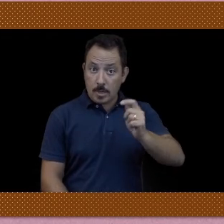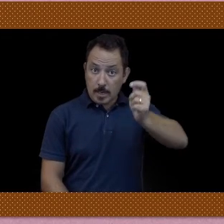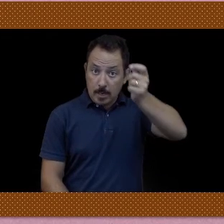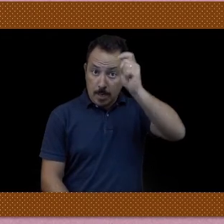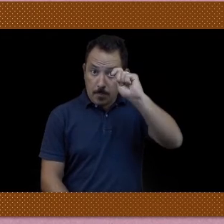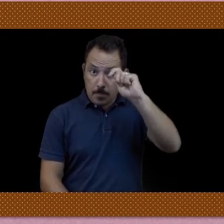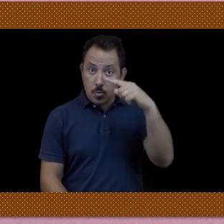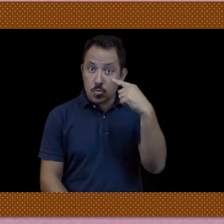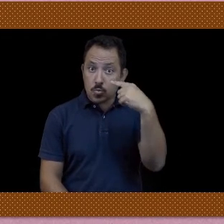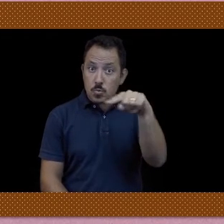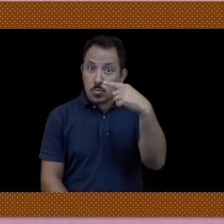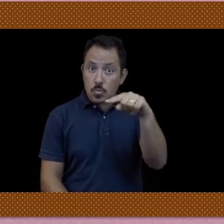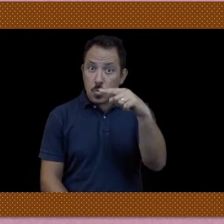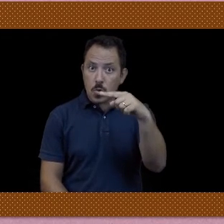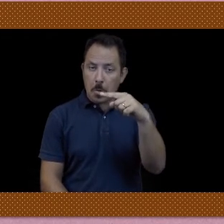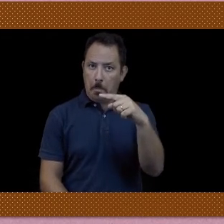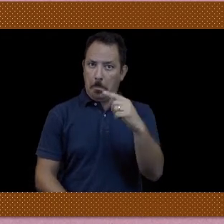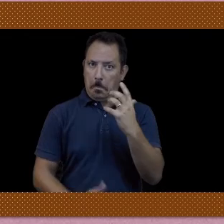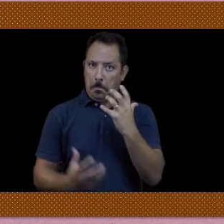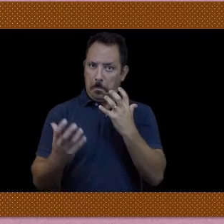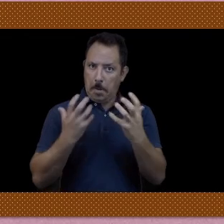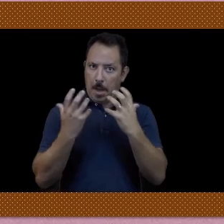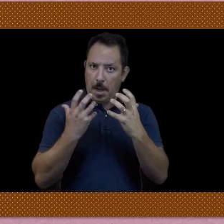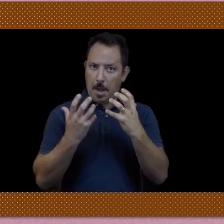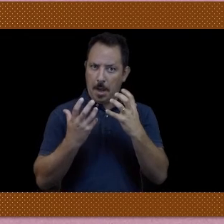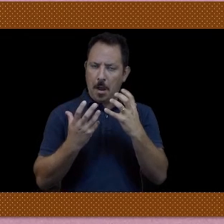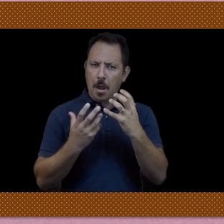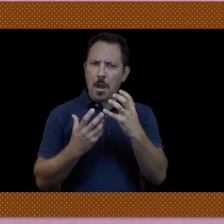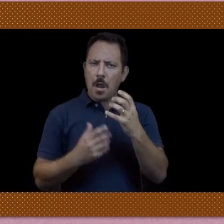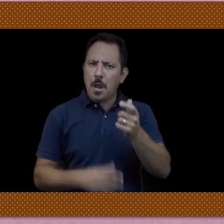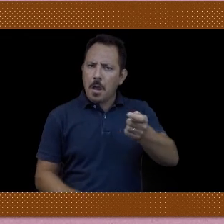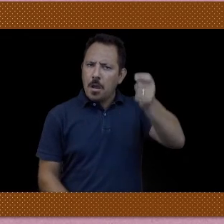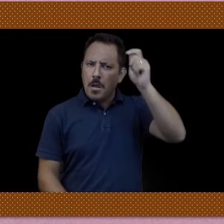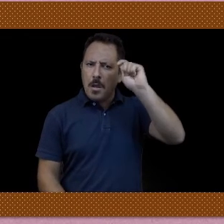Perché porti il tuo cappello fantastico oggi?